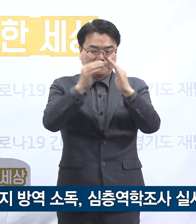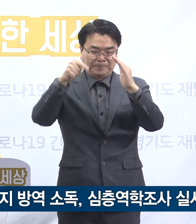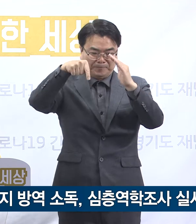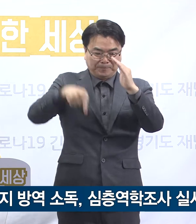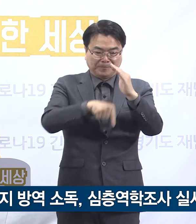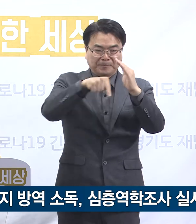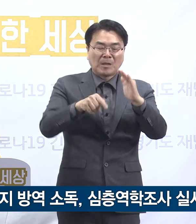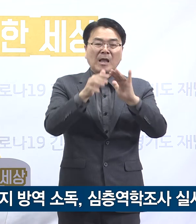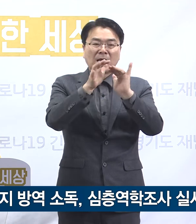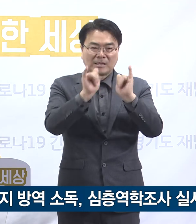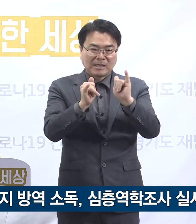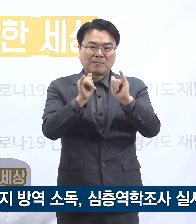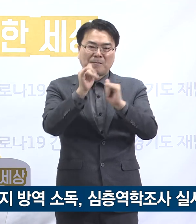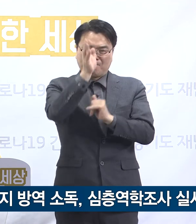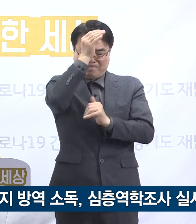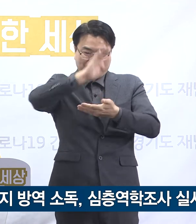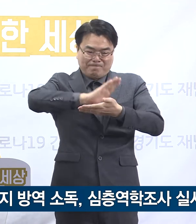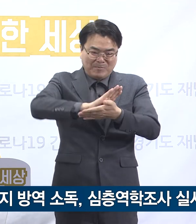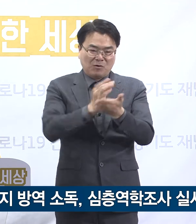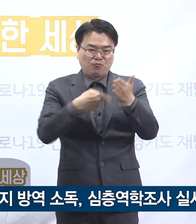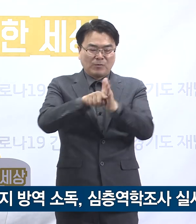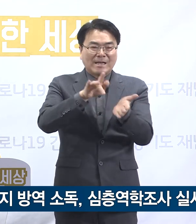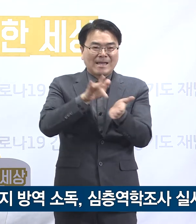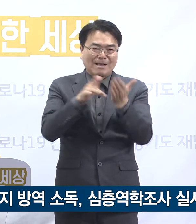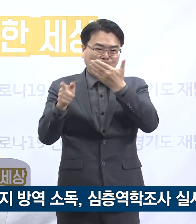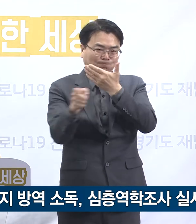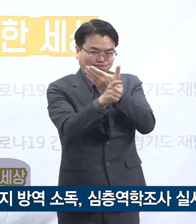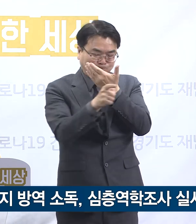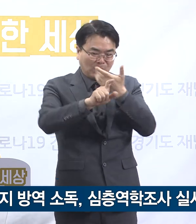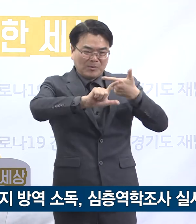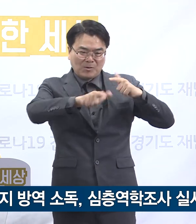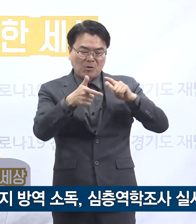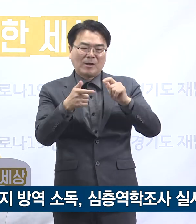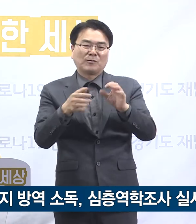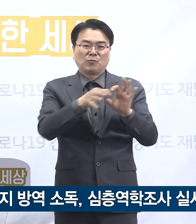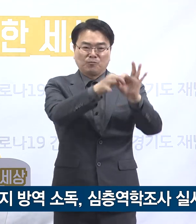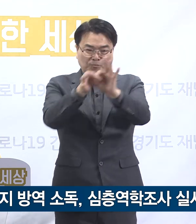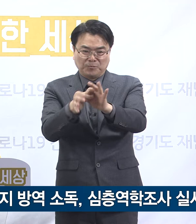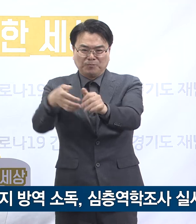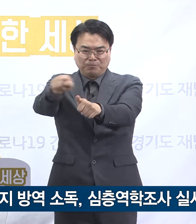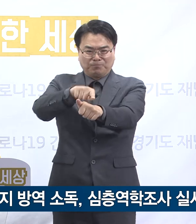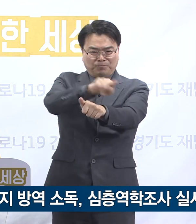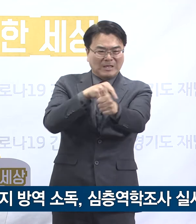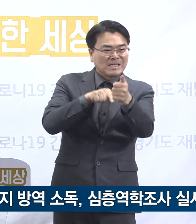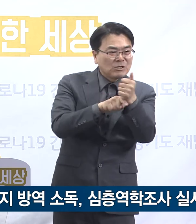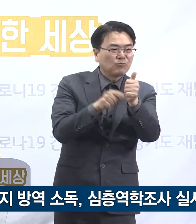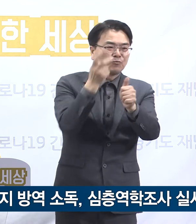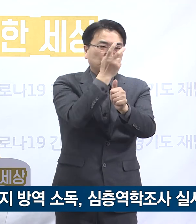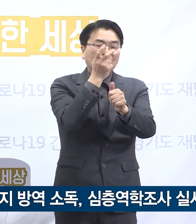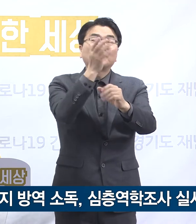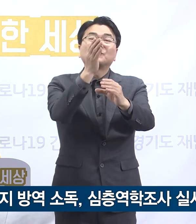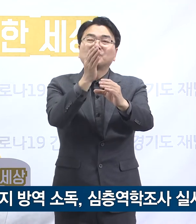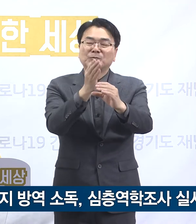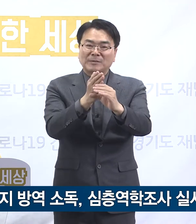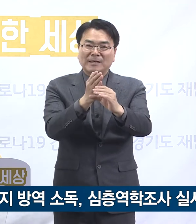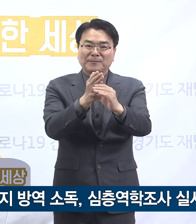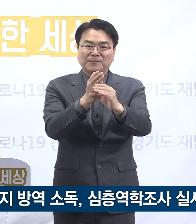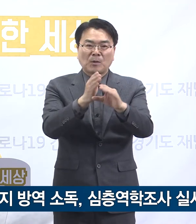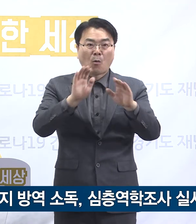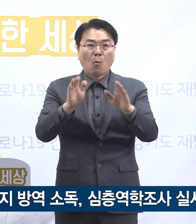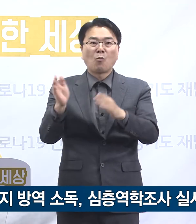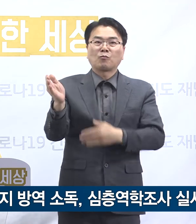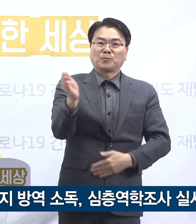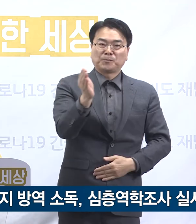즉각 대응팀을 파견하여 감염 경로 및 접촉자에 대한 심층역학 조사를 진행 중입니다. 오늘부터 공적